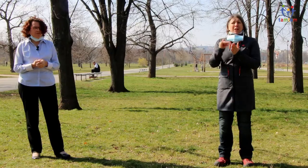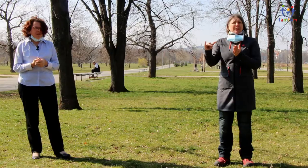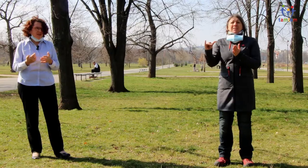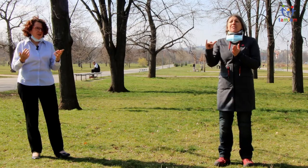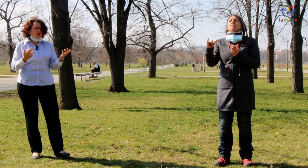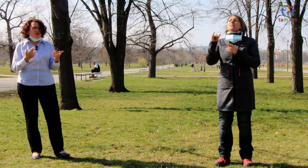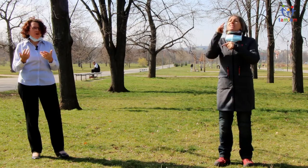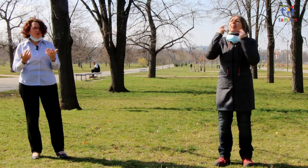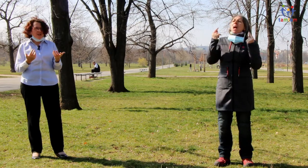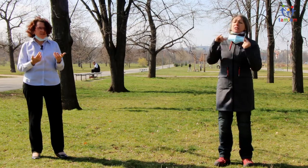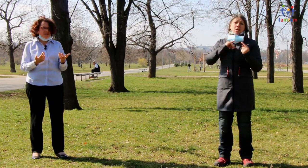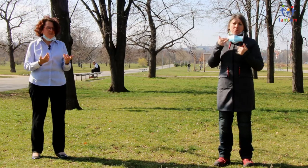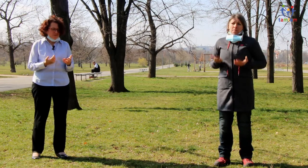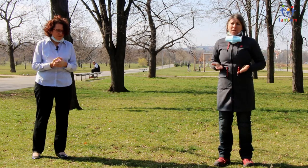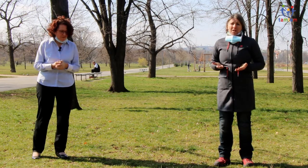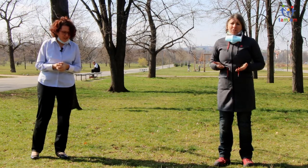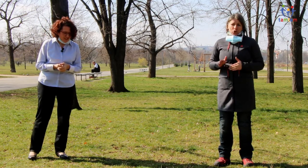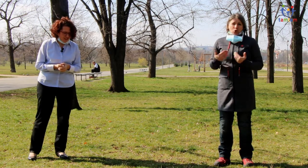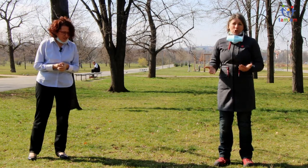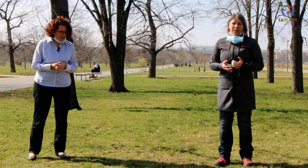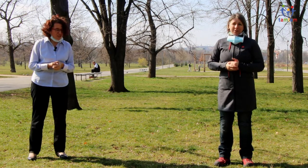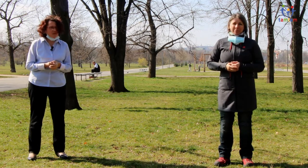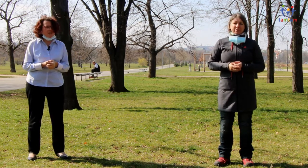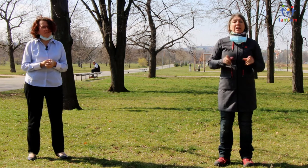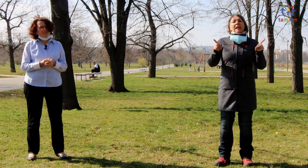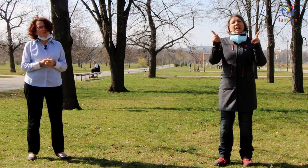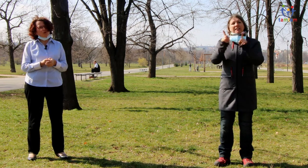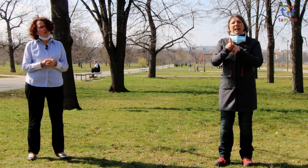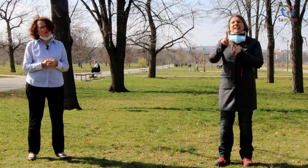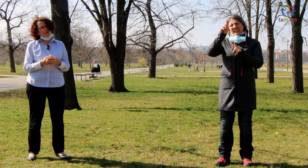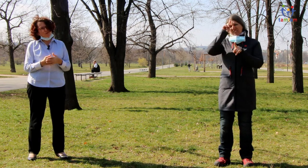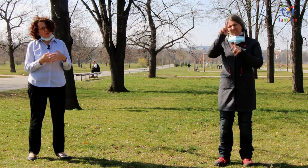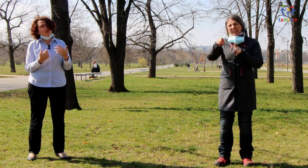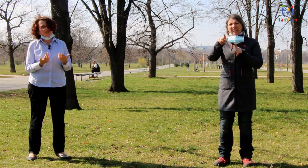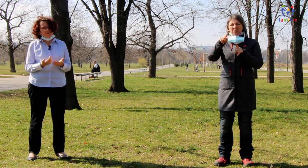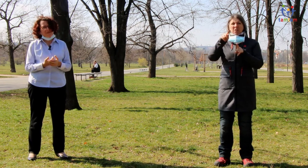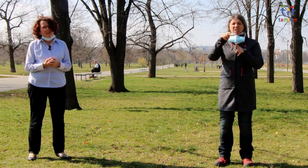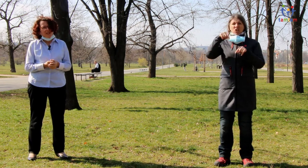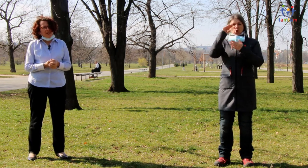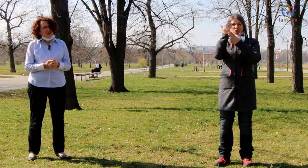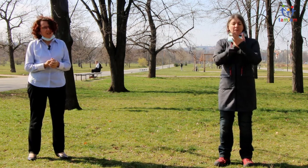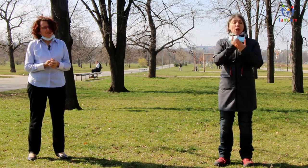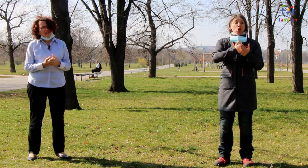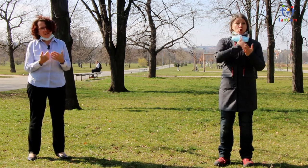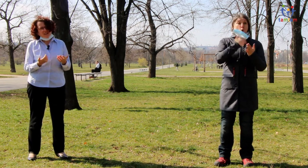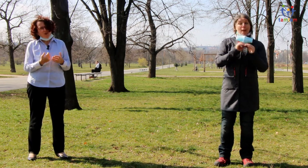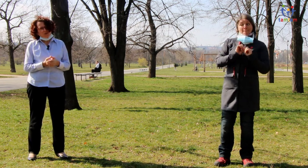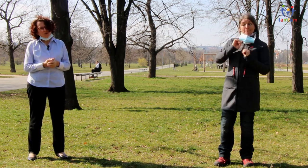objevuje otázka, že děti dostávají z těch úkolů hodně a tak, jak má možnost